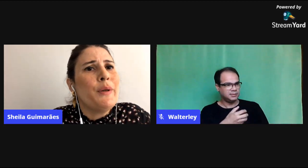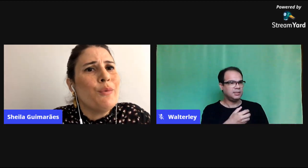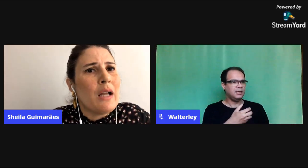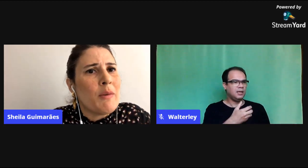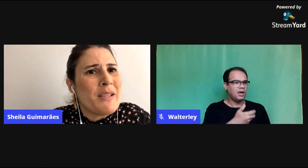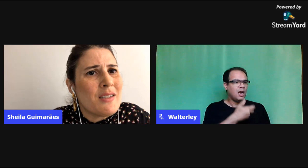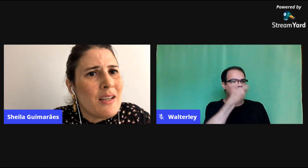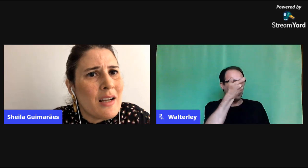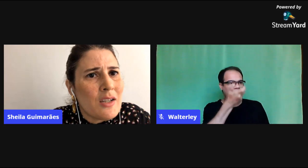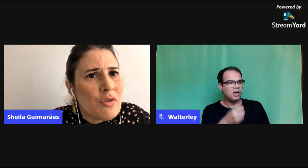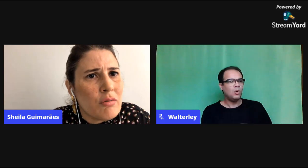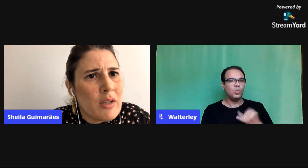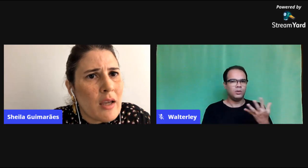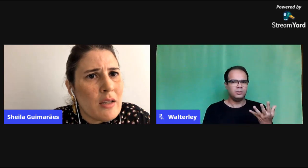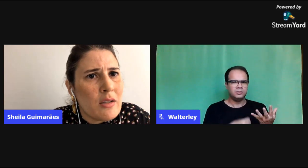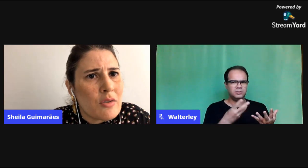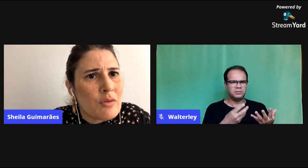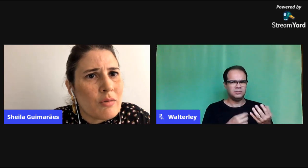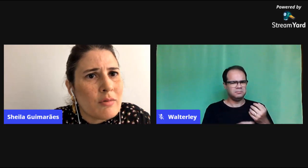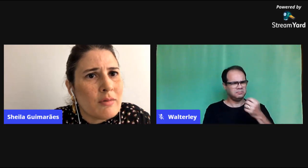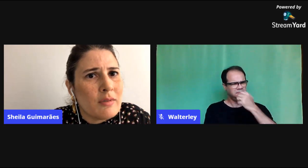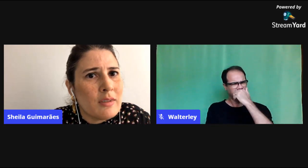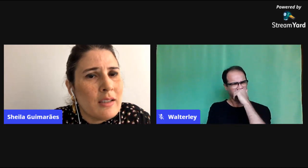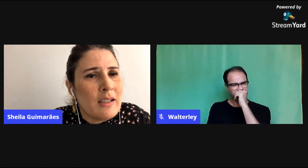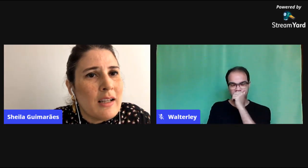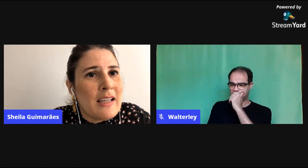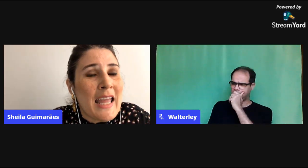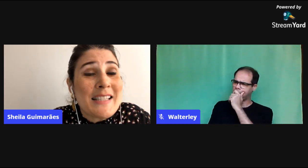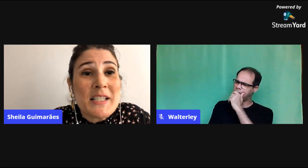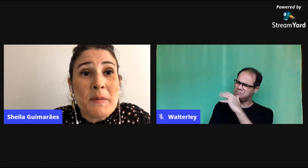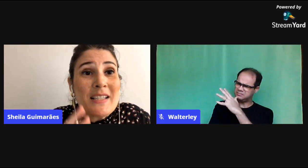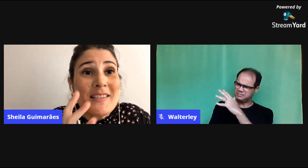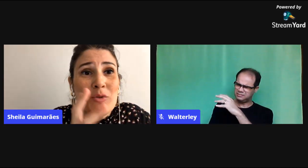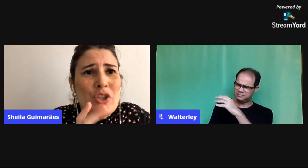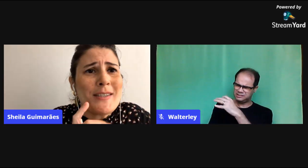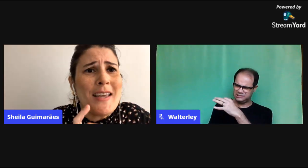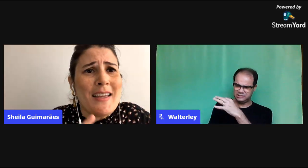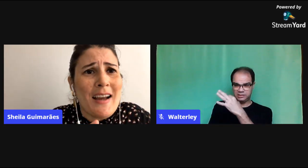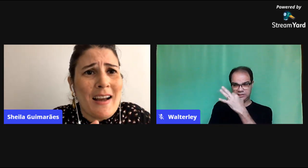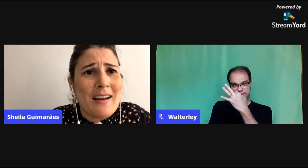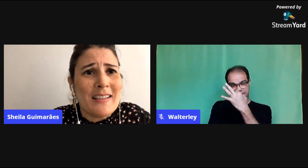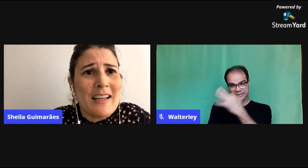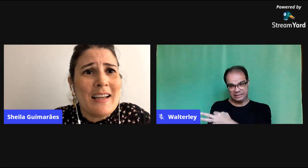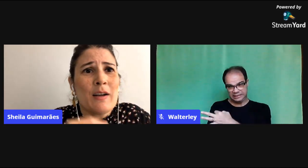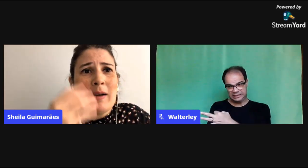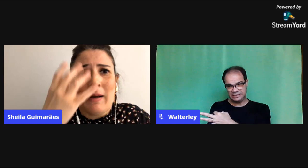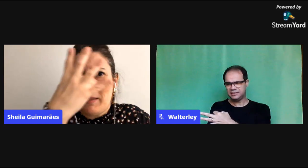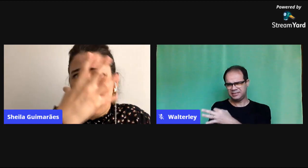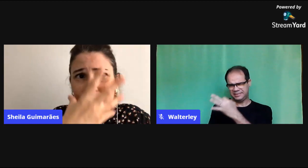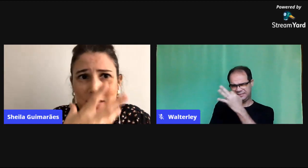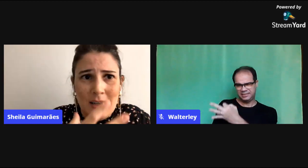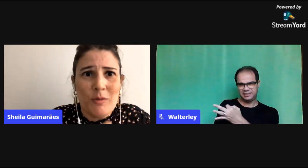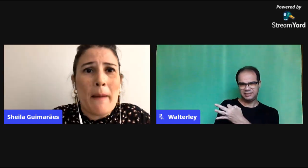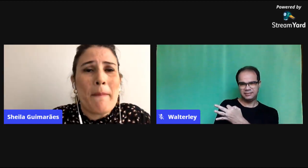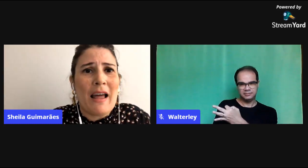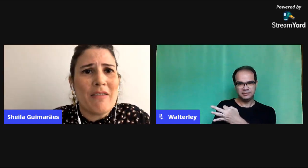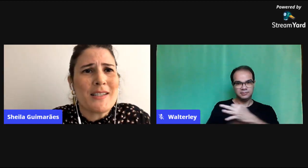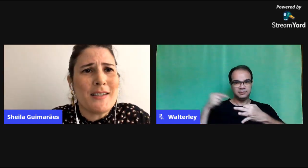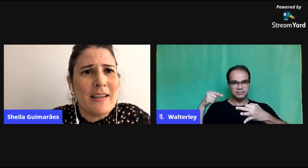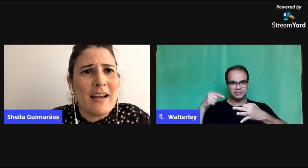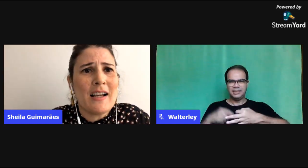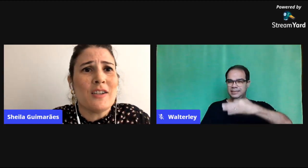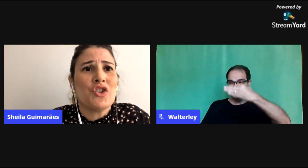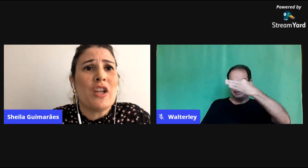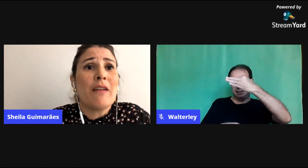E eu perguntava, mas será, João, o é isso? E essa expressão de será, né? A expressão e a